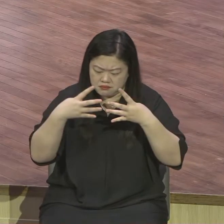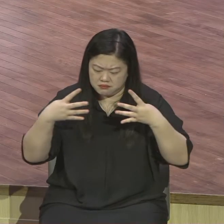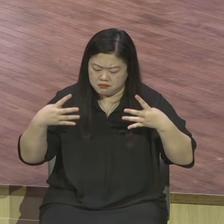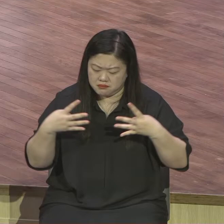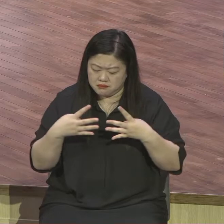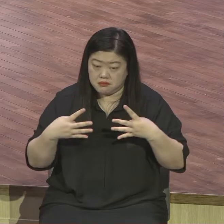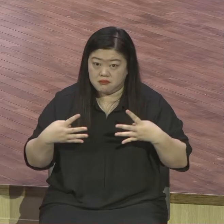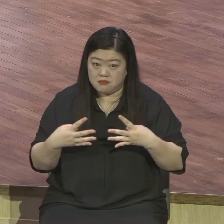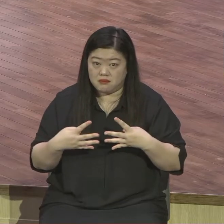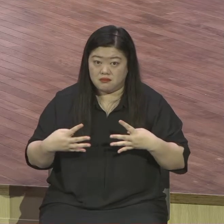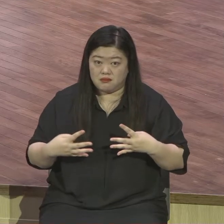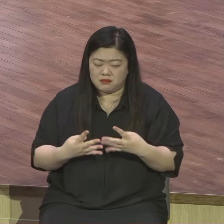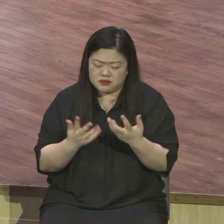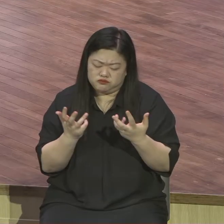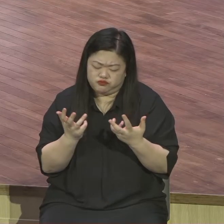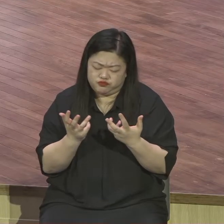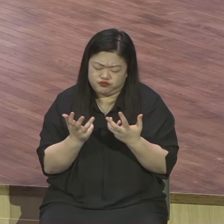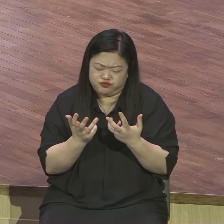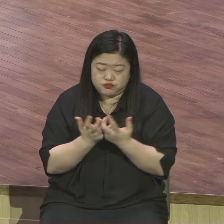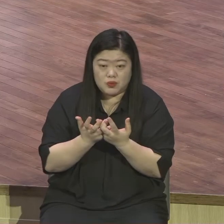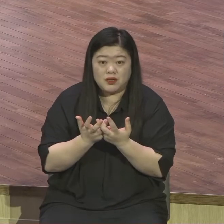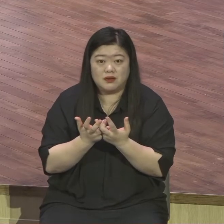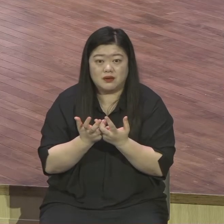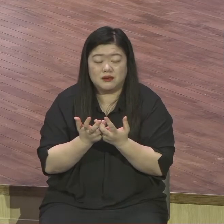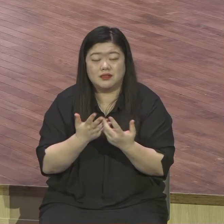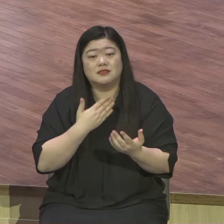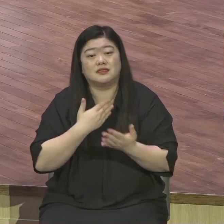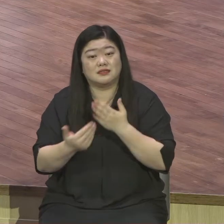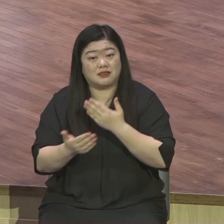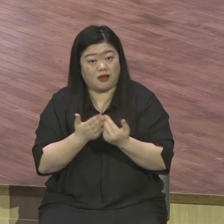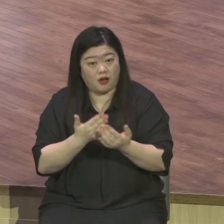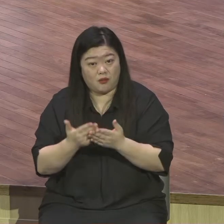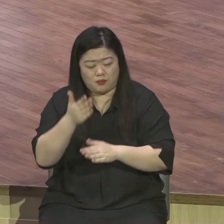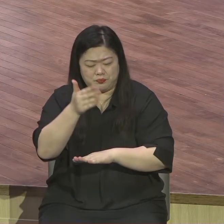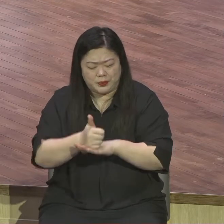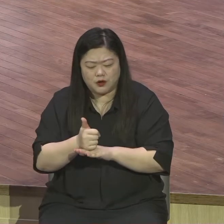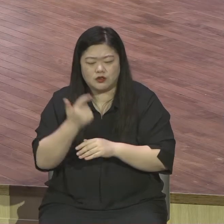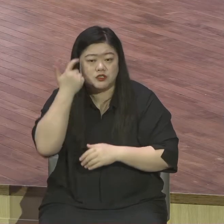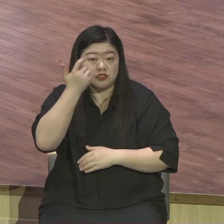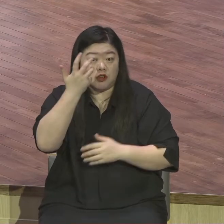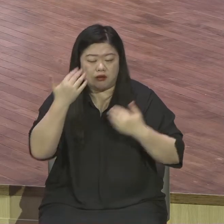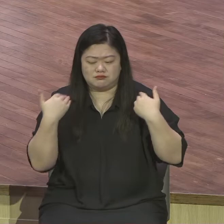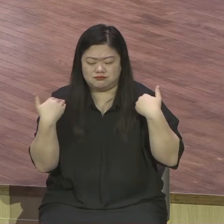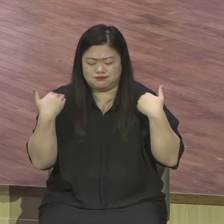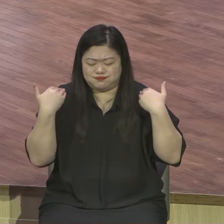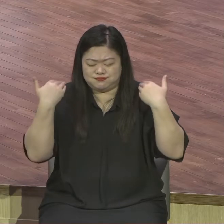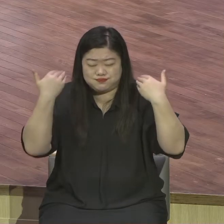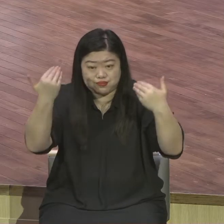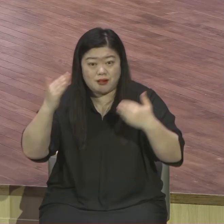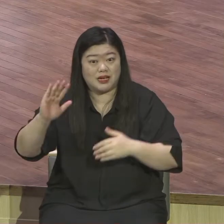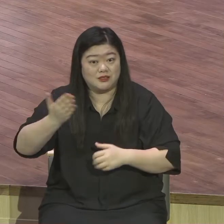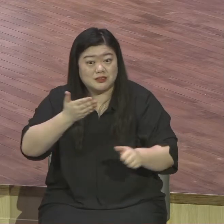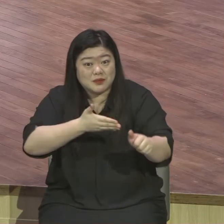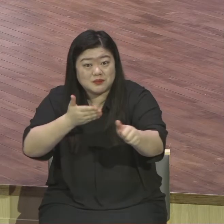흐르는 체험을 하면서 영적 성장을 이루는 새로운 시작이 되는 주일대결을 주행으로 축복합니다.